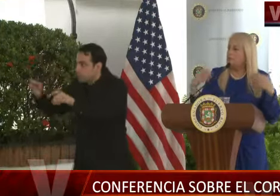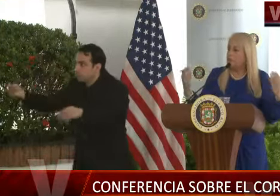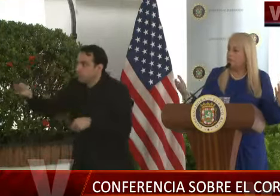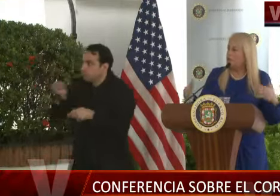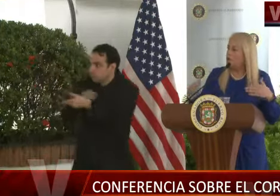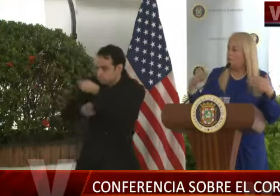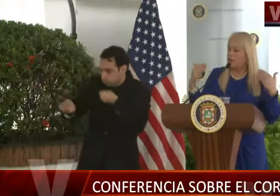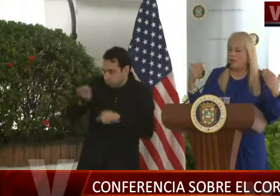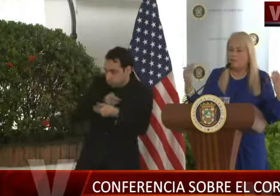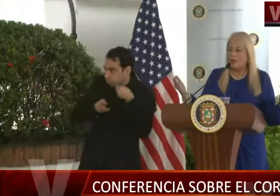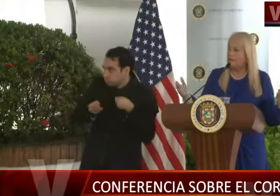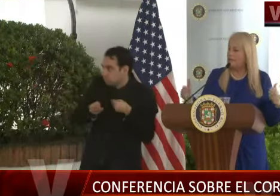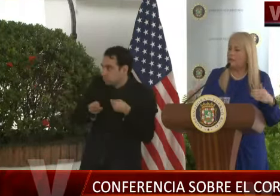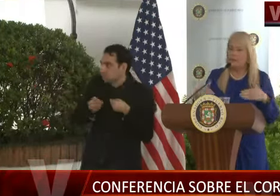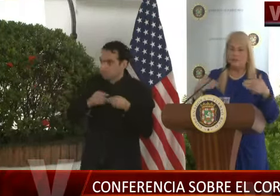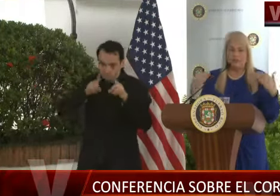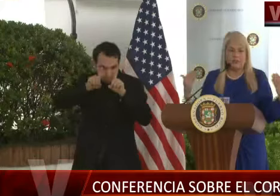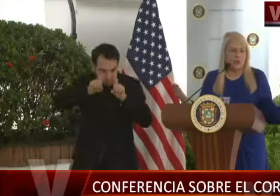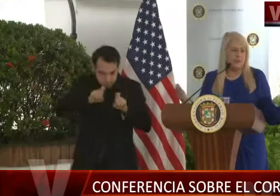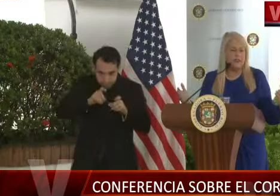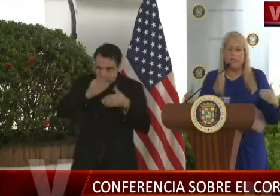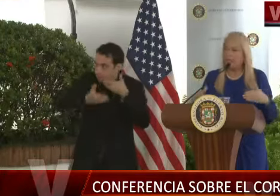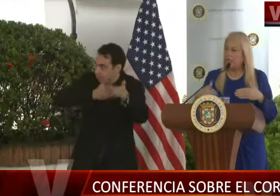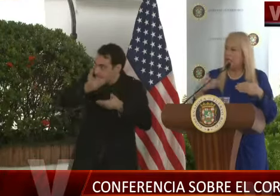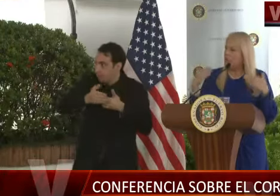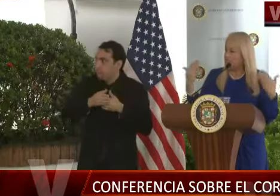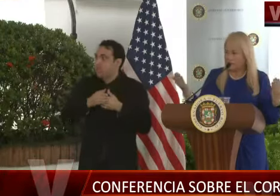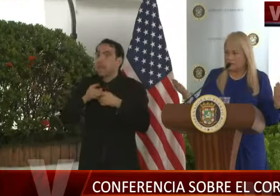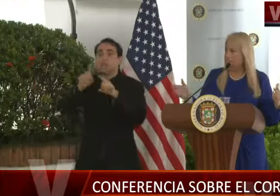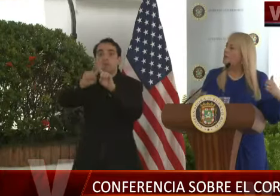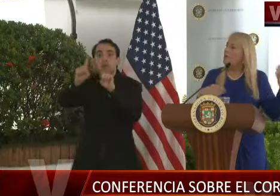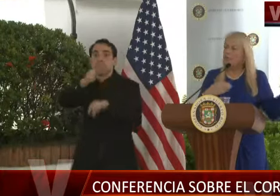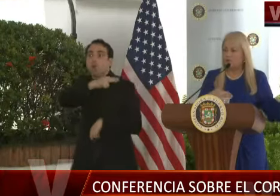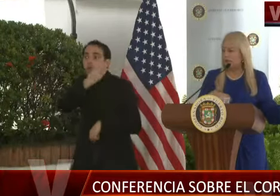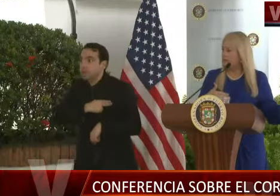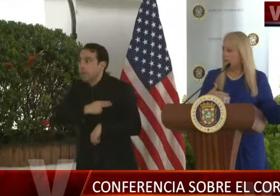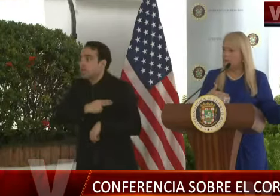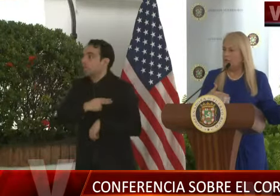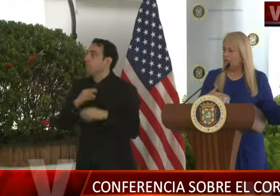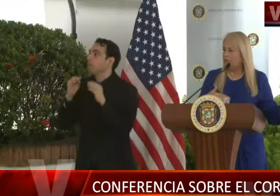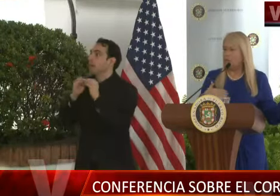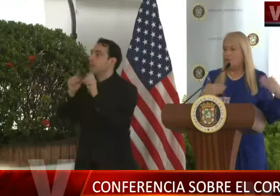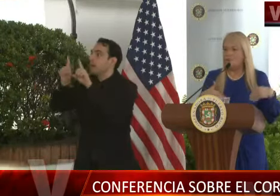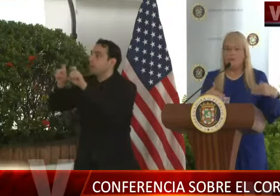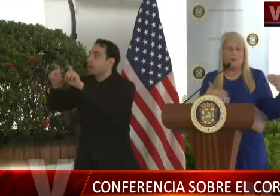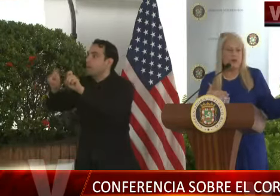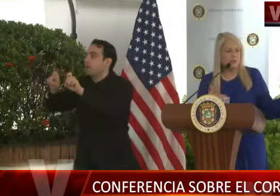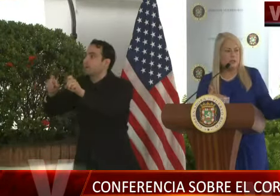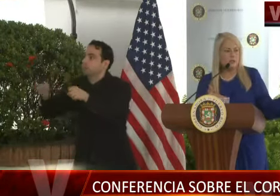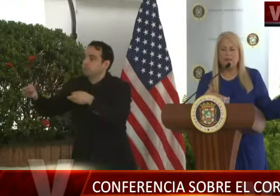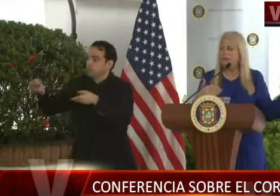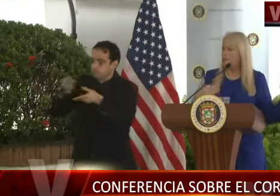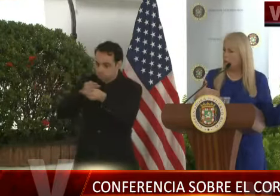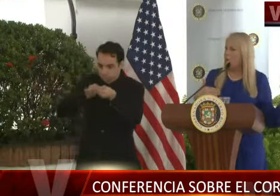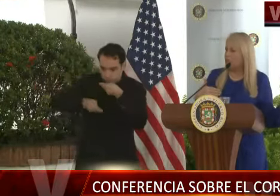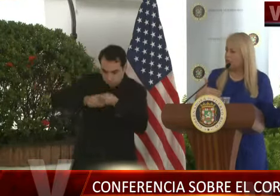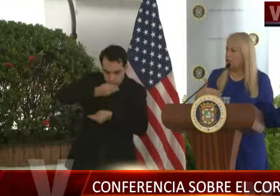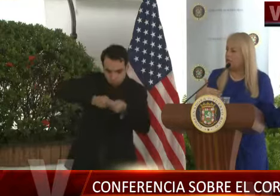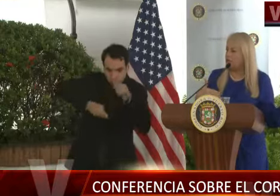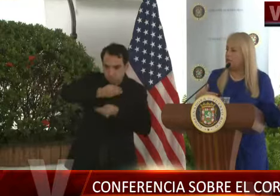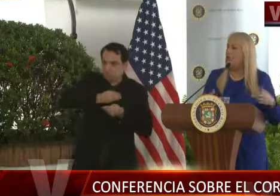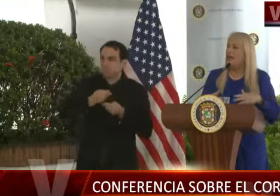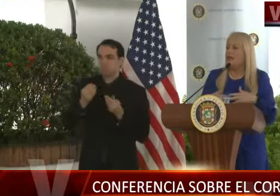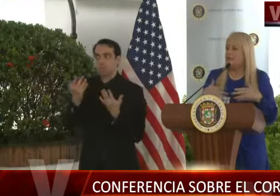que se sigan tomando muestras en los diferentes hospitales y de la segunda manera, se van a seguir trabajando. Ahora mismo hay cerca de 29